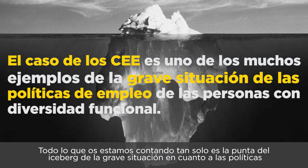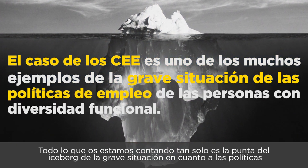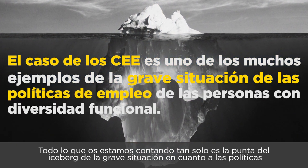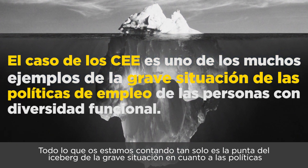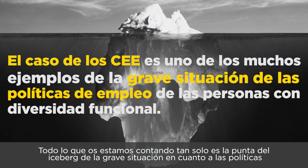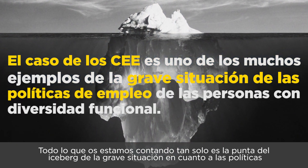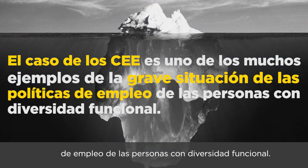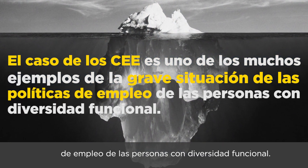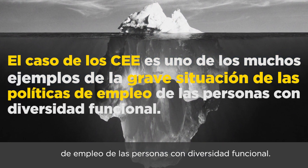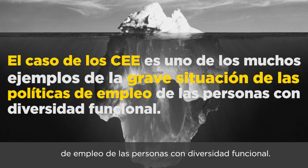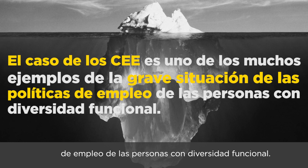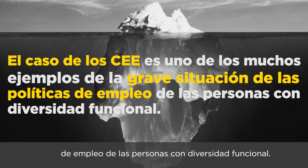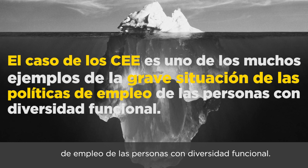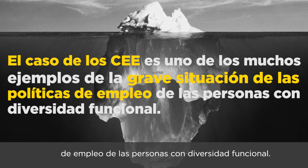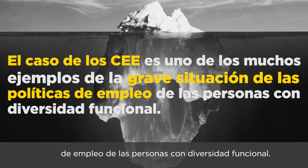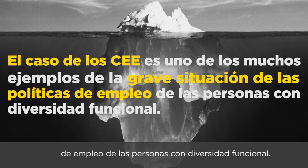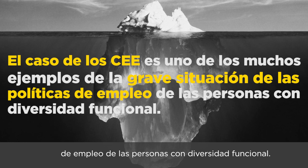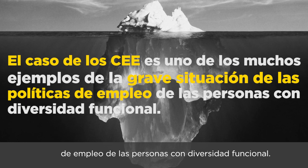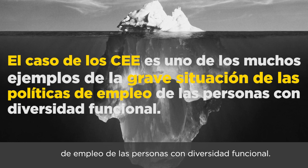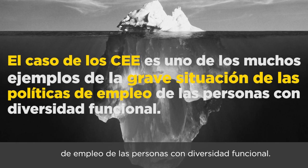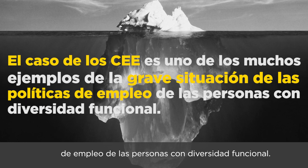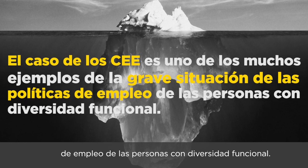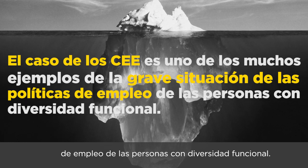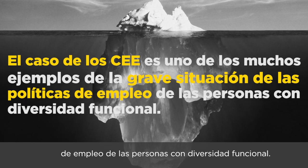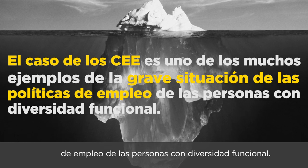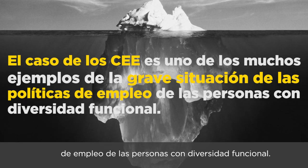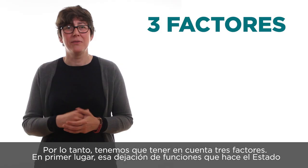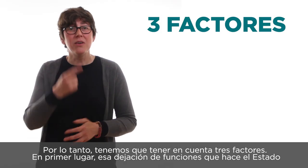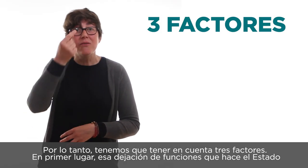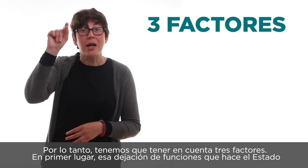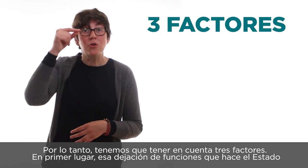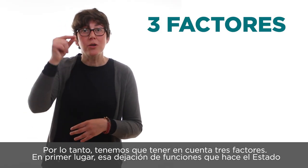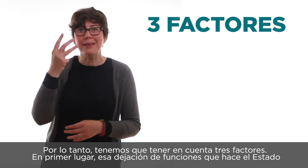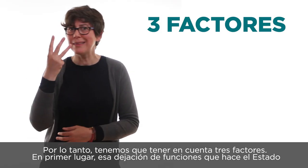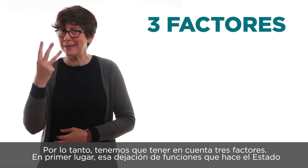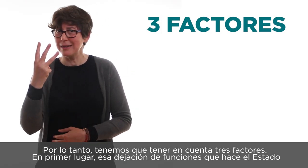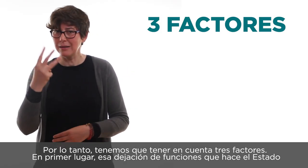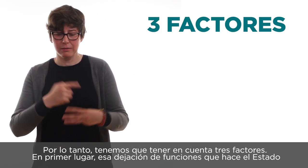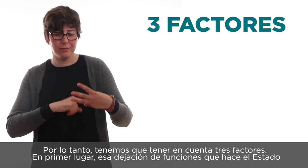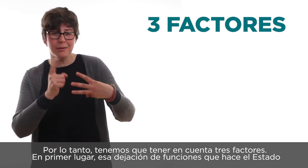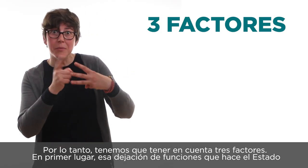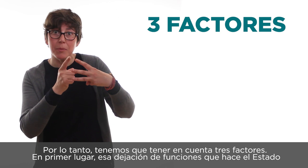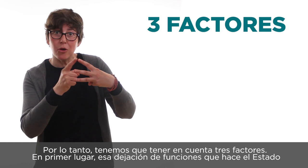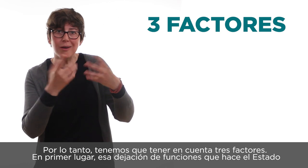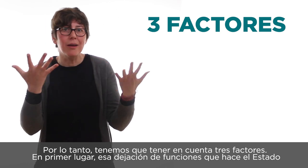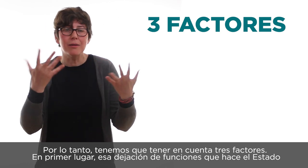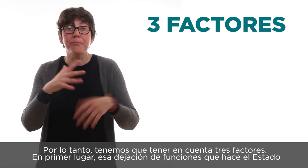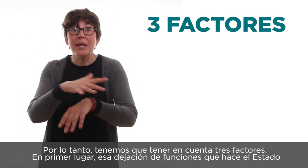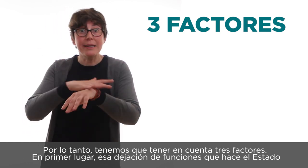a las políticas de empleo de las personas con diversidad funcional. Por lo tanto, tenemos que tener en cuenta tres factores. En primer